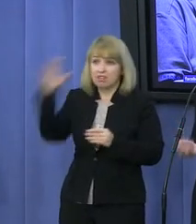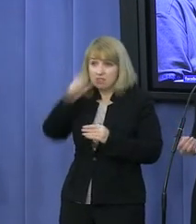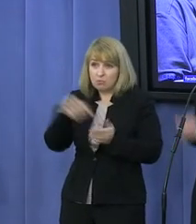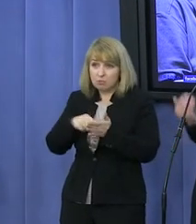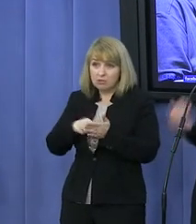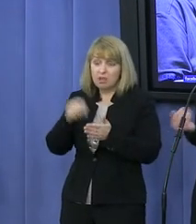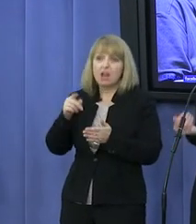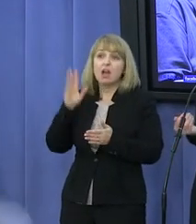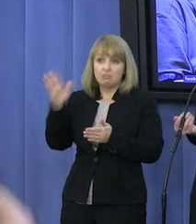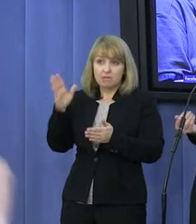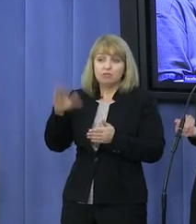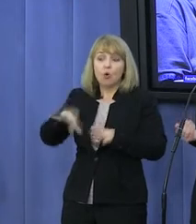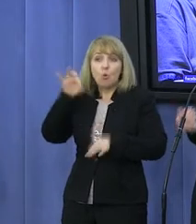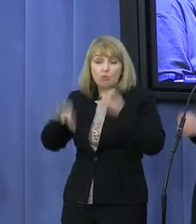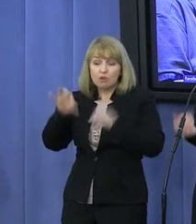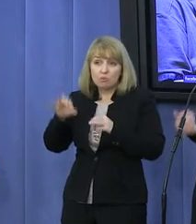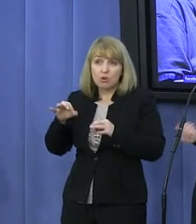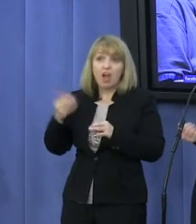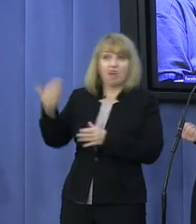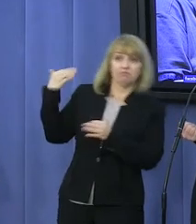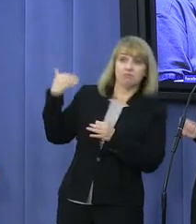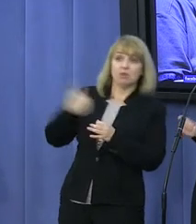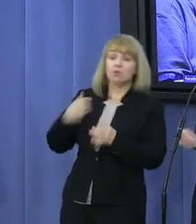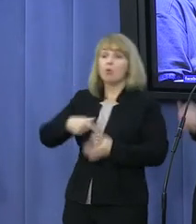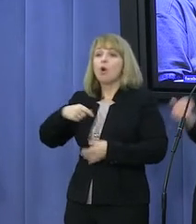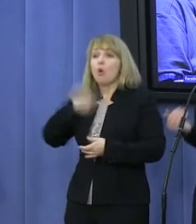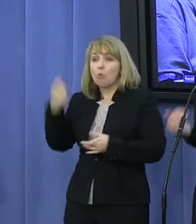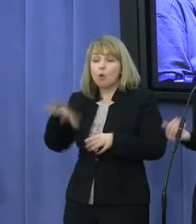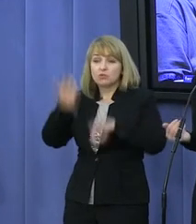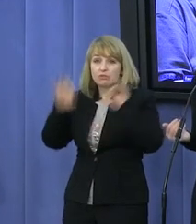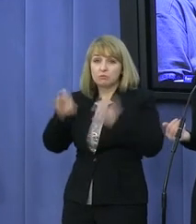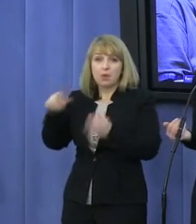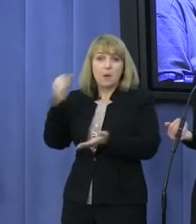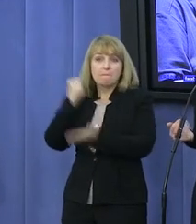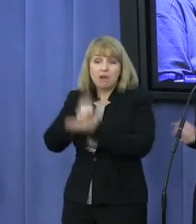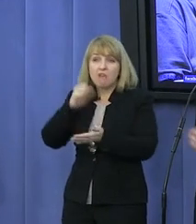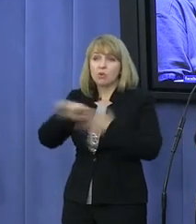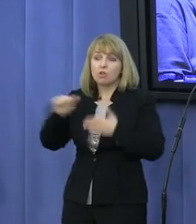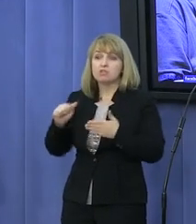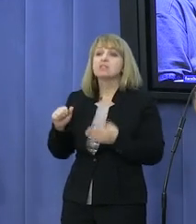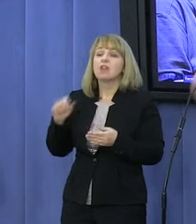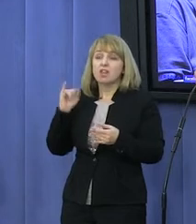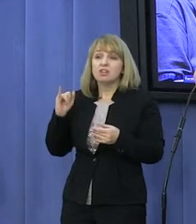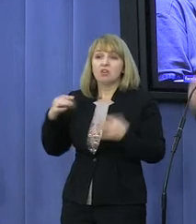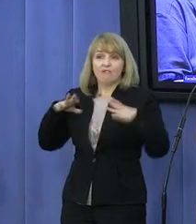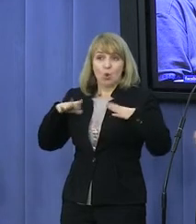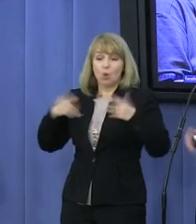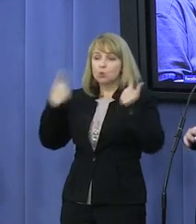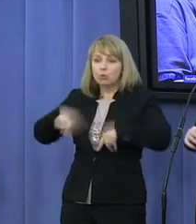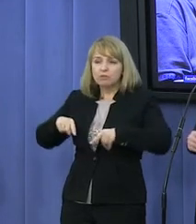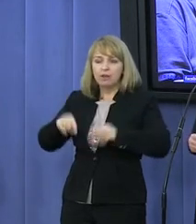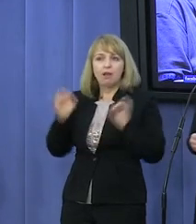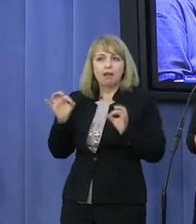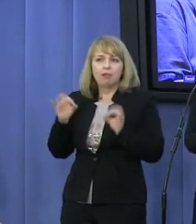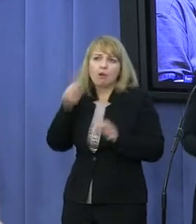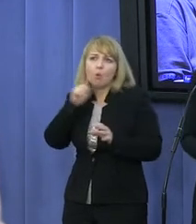obywateli, którzy głosowali na Platformę, a dla których podstawowymi wartościami są prawa i wolności obywatelskie. Czy to wyznaje teraz Pan